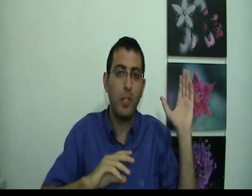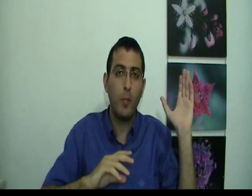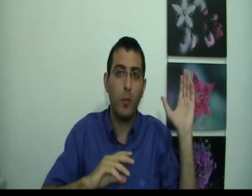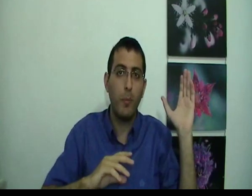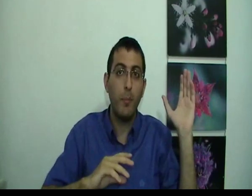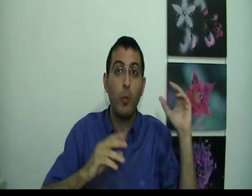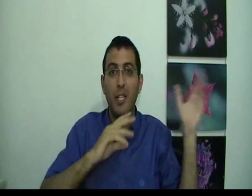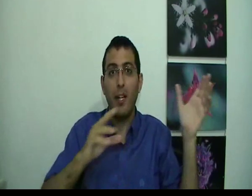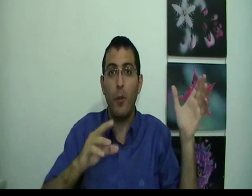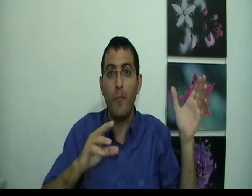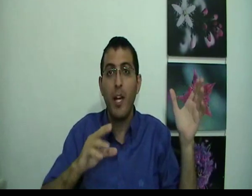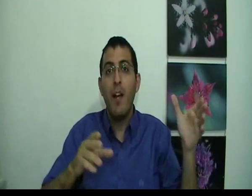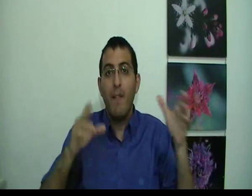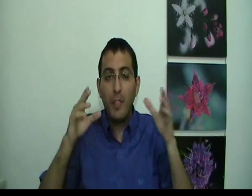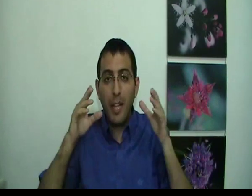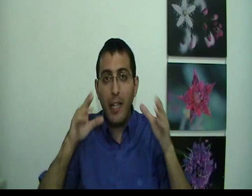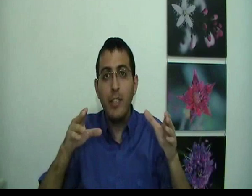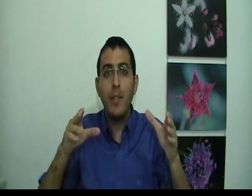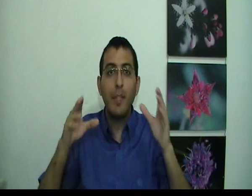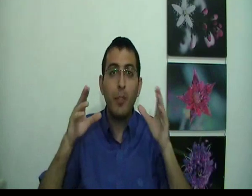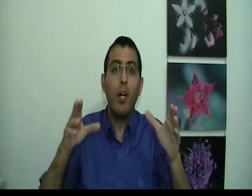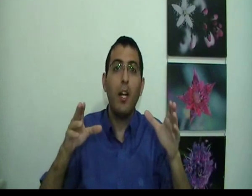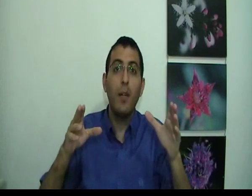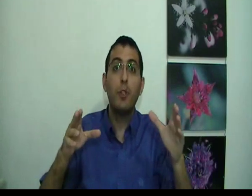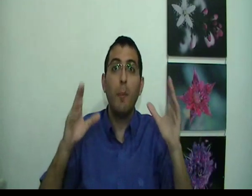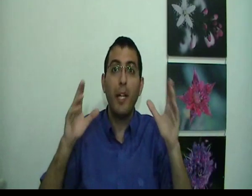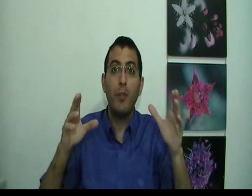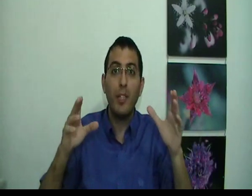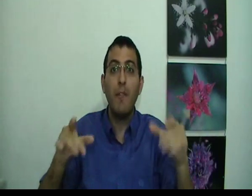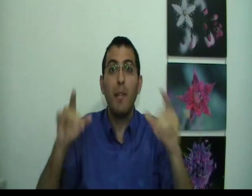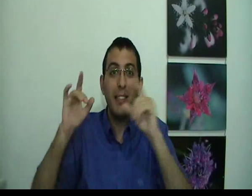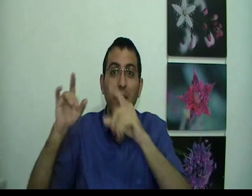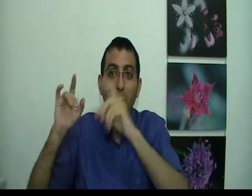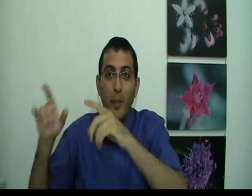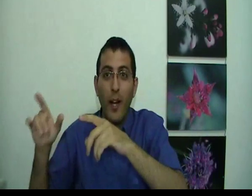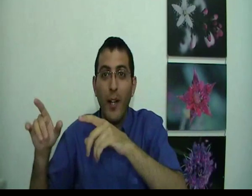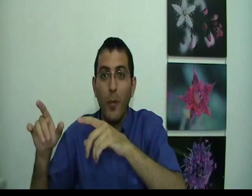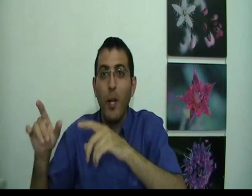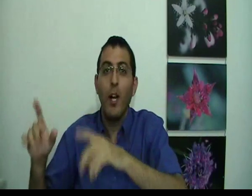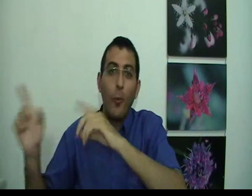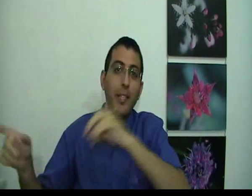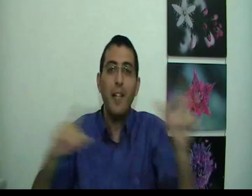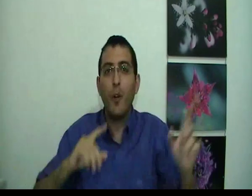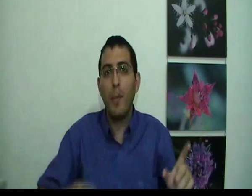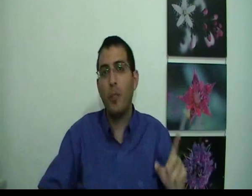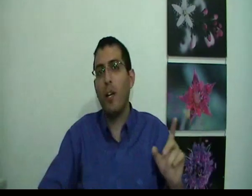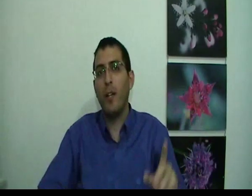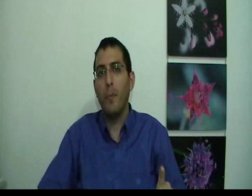לחלום ויש את העני שנמצא בתוך החלום שהוא מבחינתו עכשיו אם יהיה שריפה בתוך החלום הוא ידע לברוח בתוך החלום